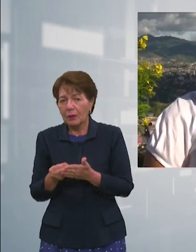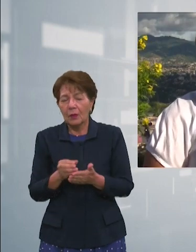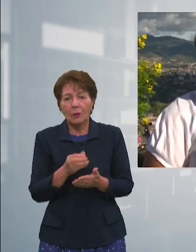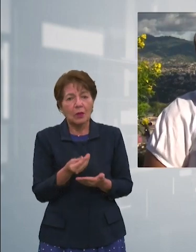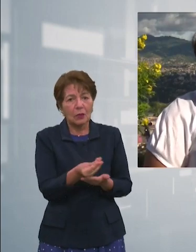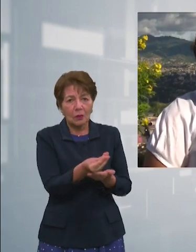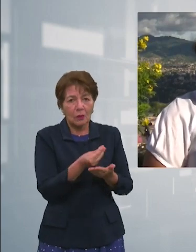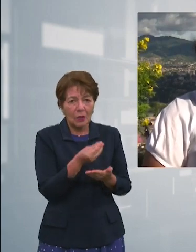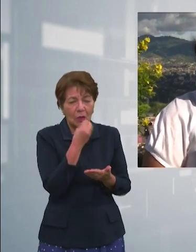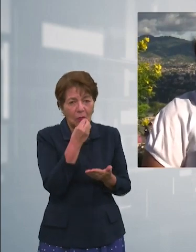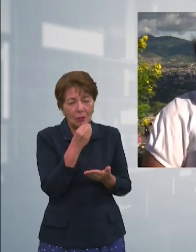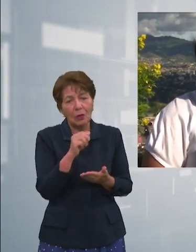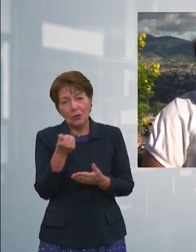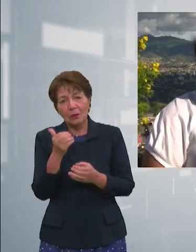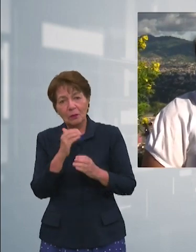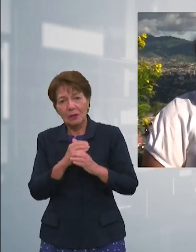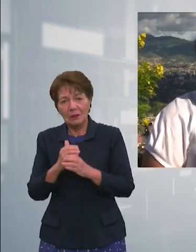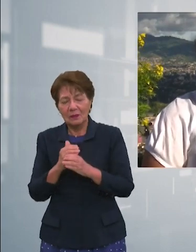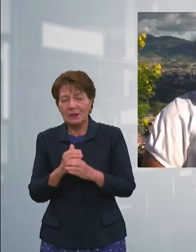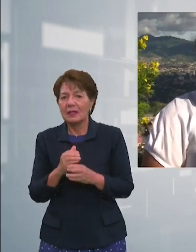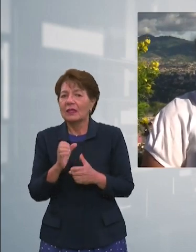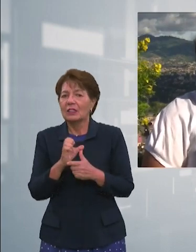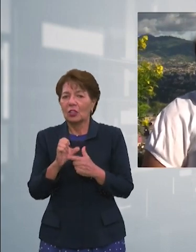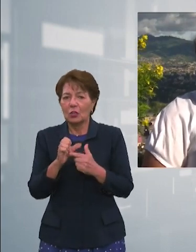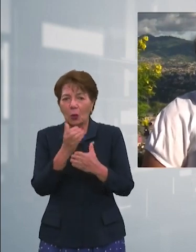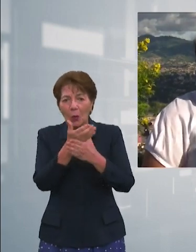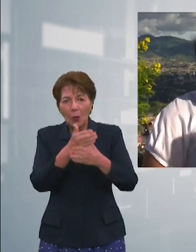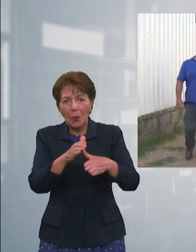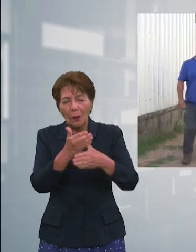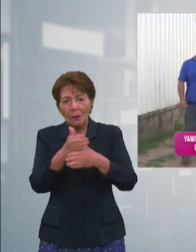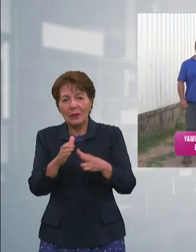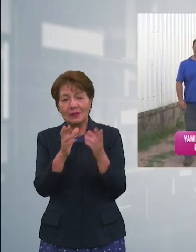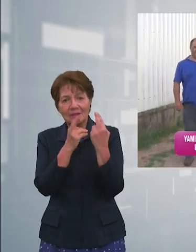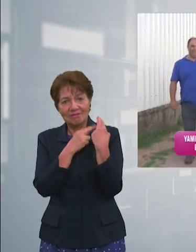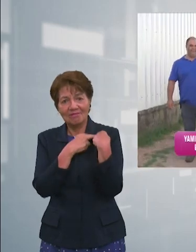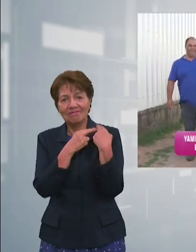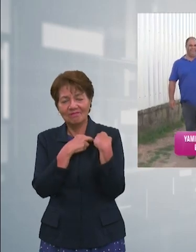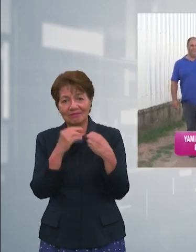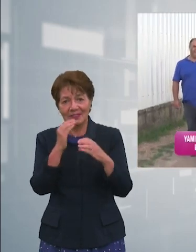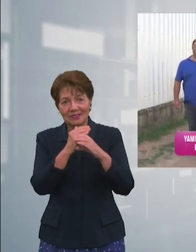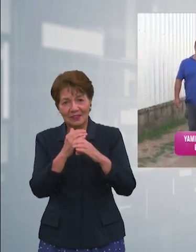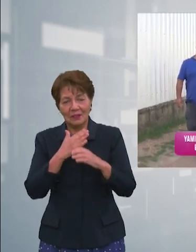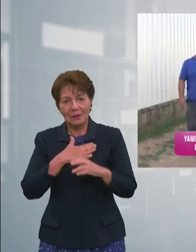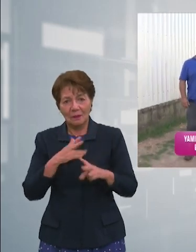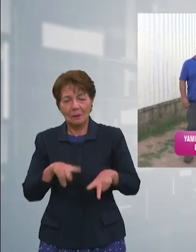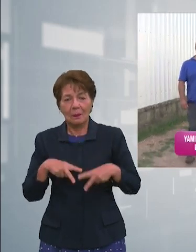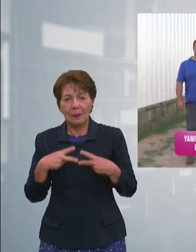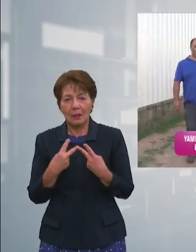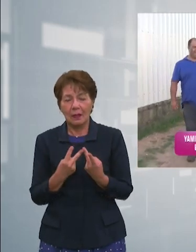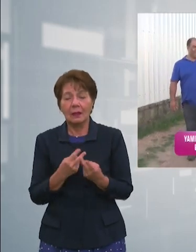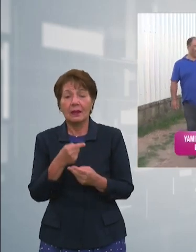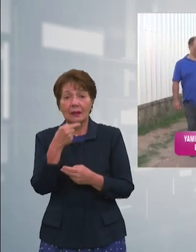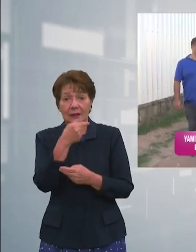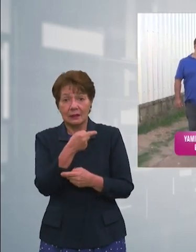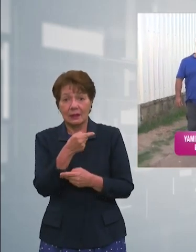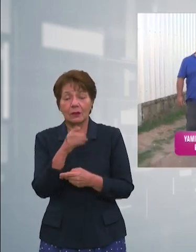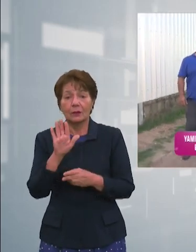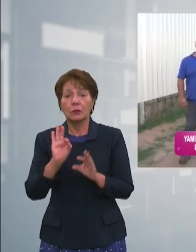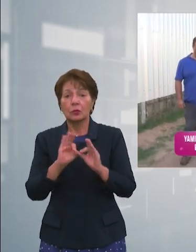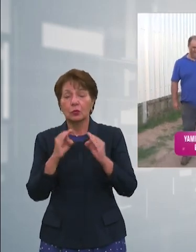me cuidaban. Fueron especiales conmigo. Como dice Yamilet, que su familia fue su gran pilar junto a Dios para